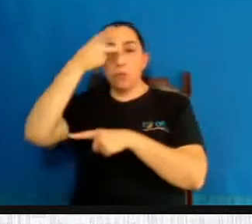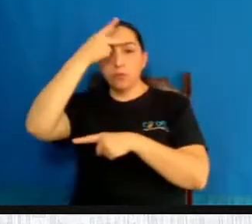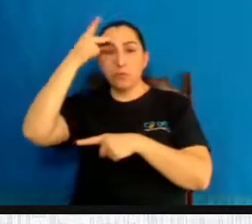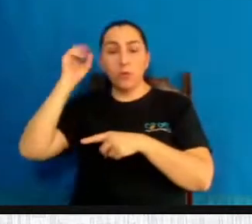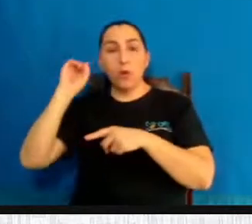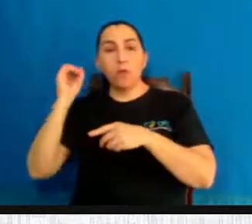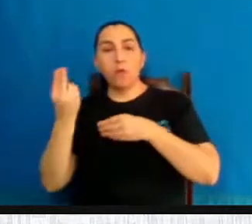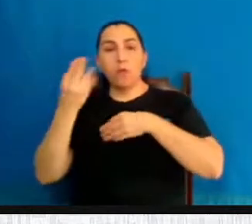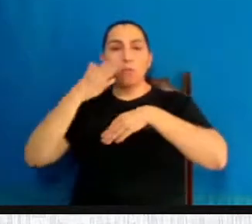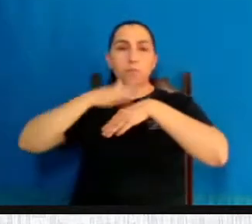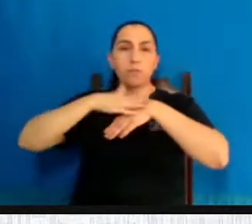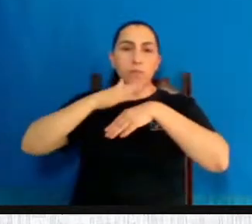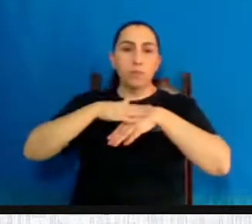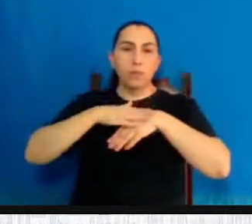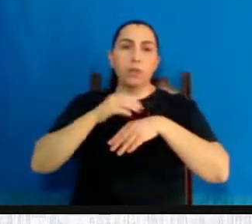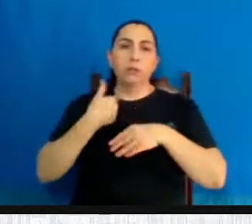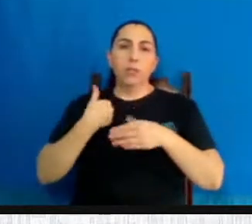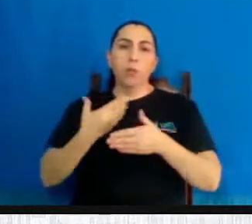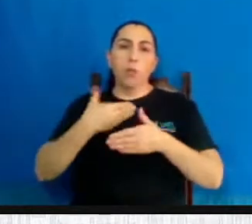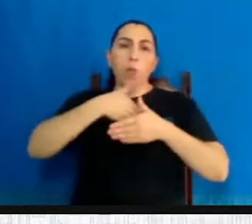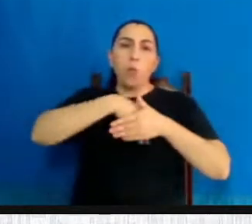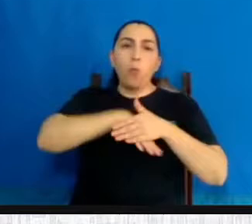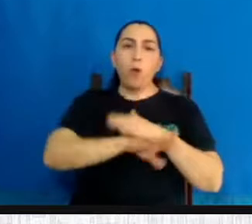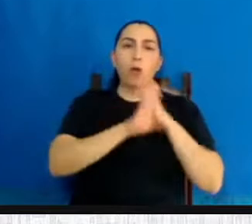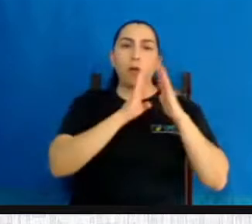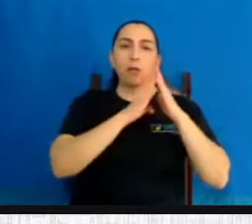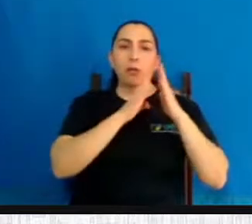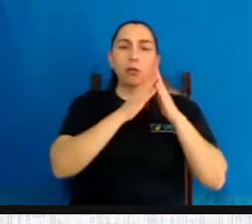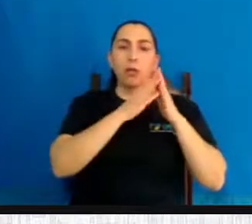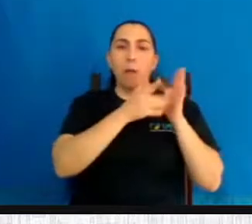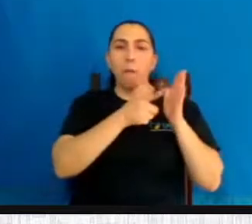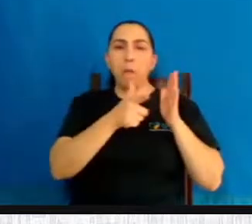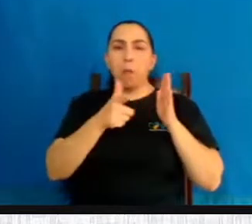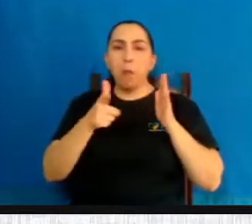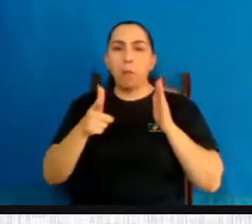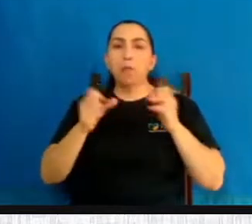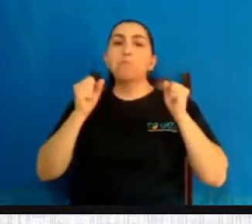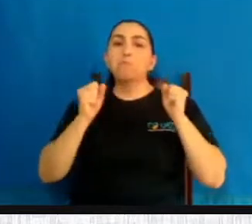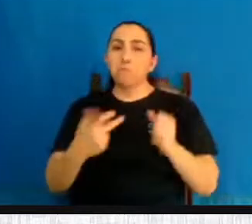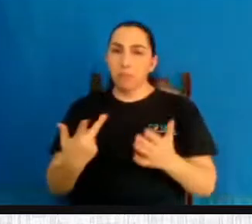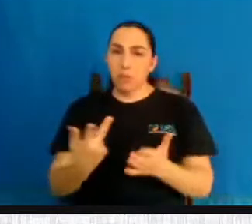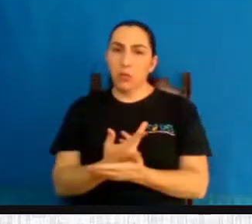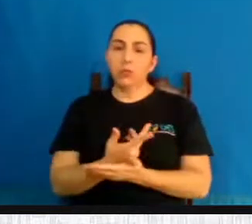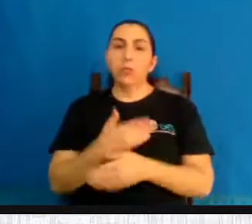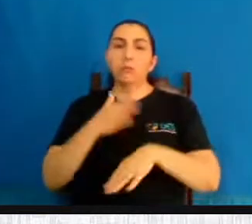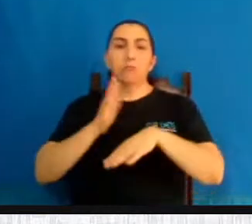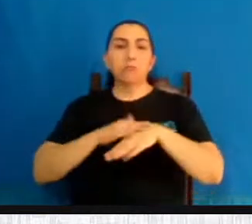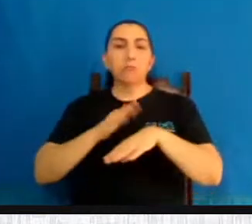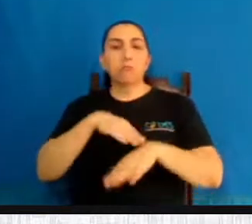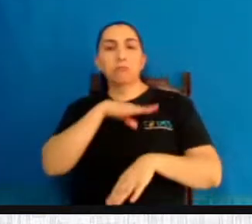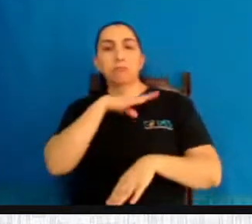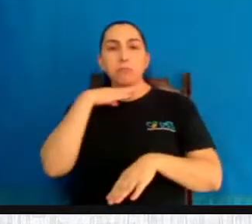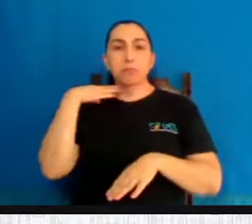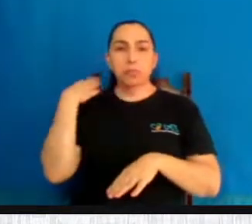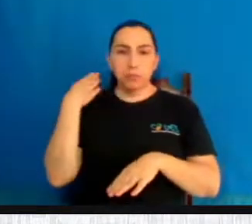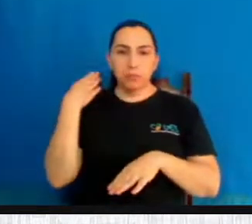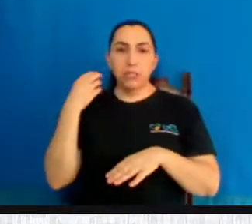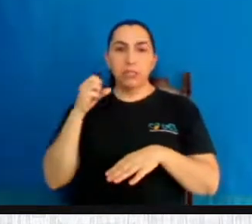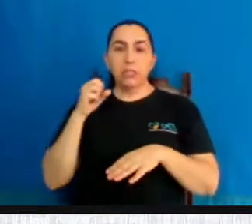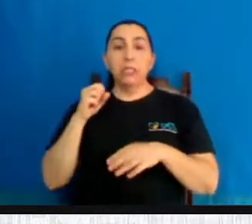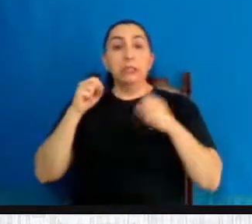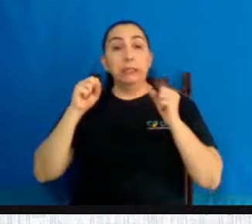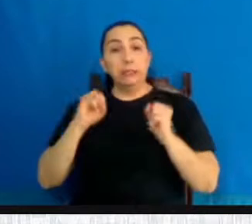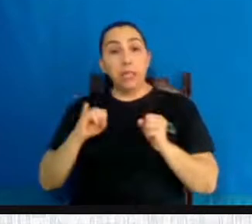casa, armas de fogo em casa, é um risco muito grande que quantos suicídios teriam sido evitados se não houvesse arma de